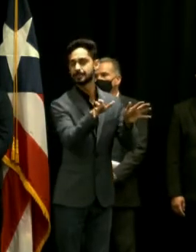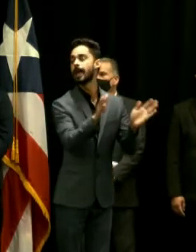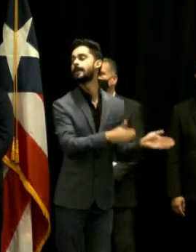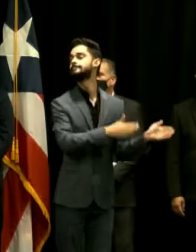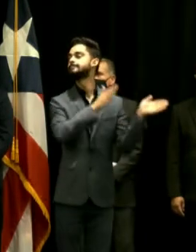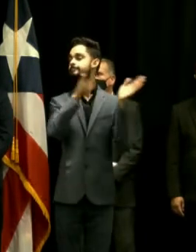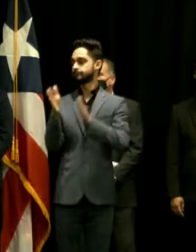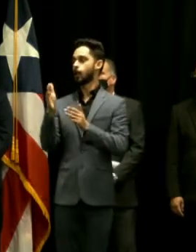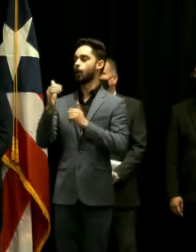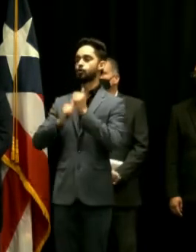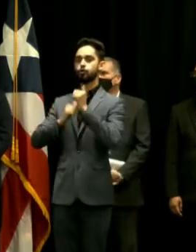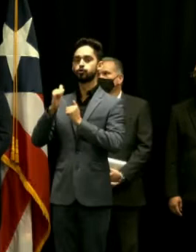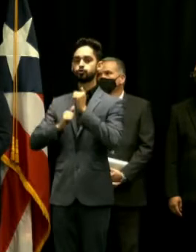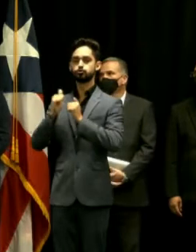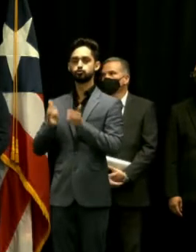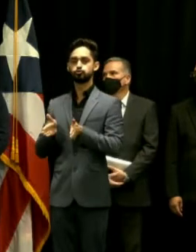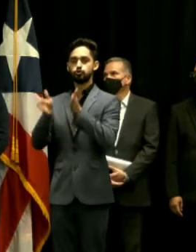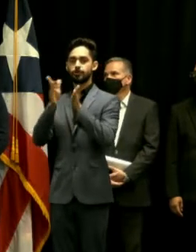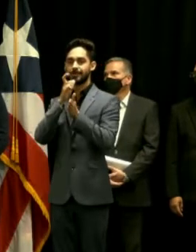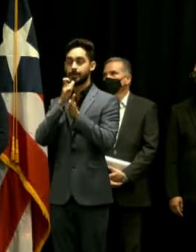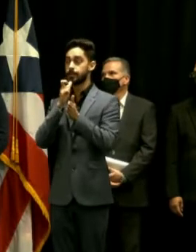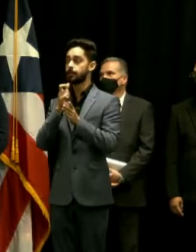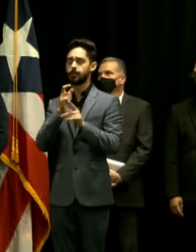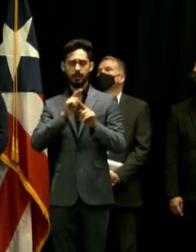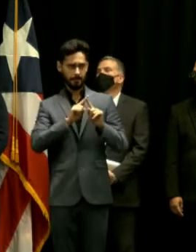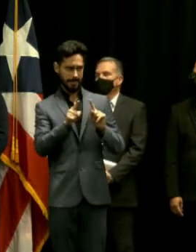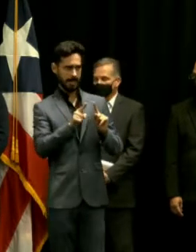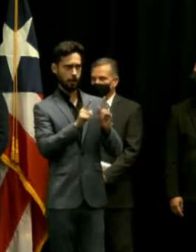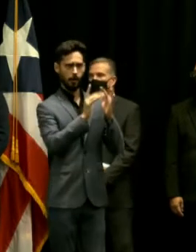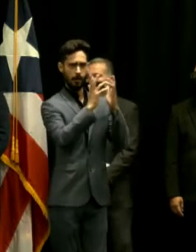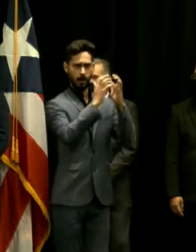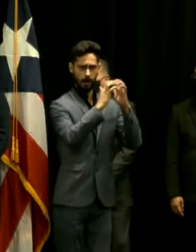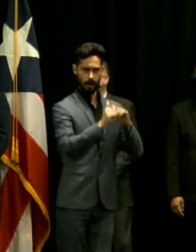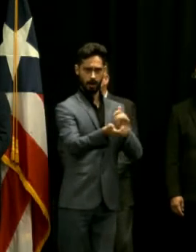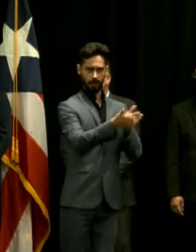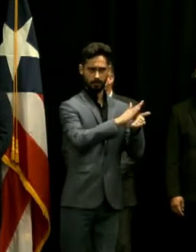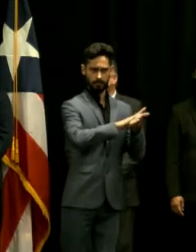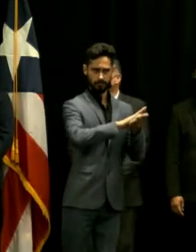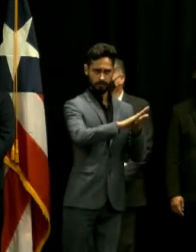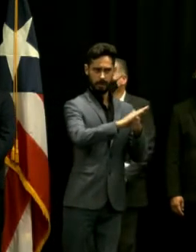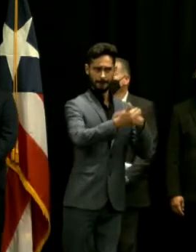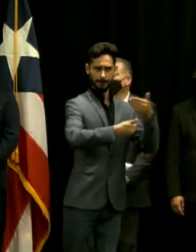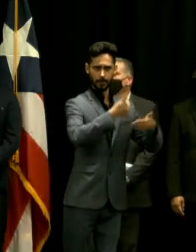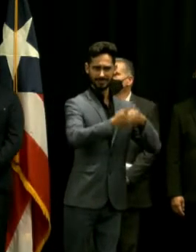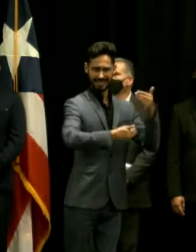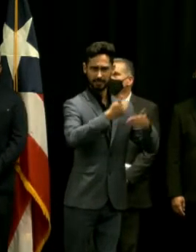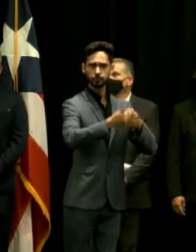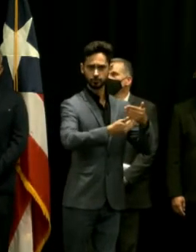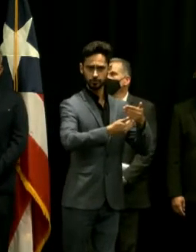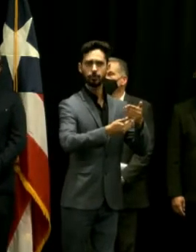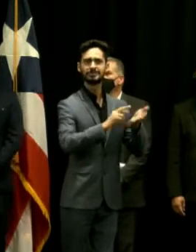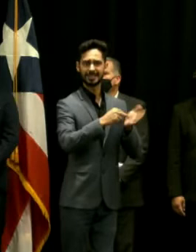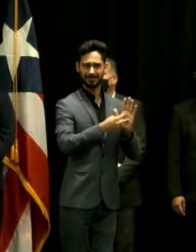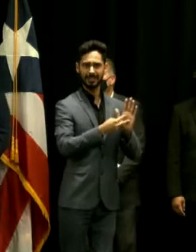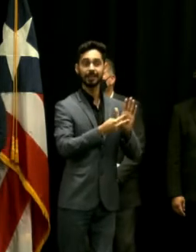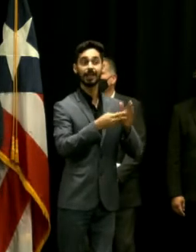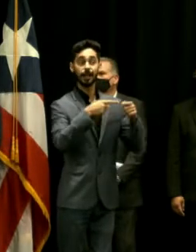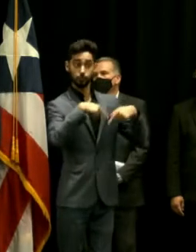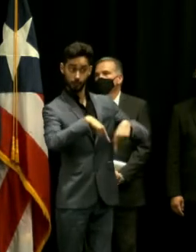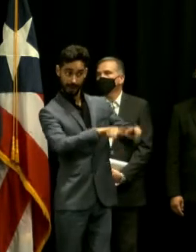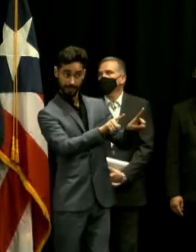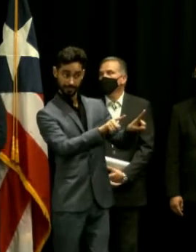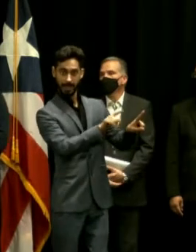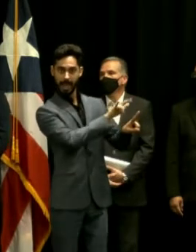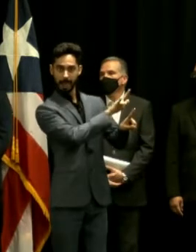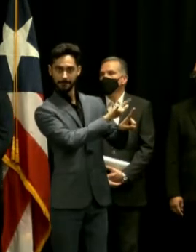correcto aunque bueno el diseño ocurre mientras la demolición se está dando o sea que en verdad en realidad el proceso de subasta